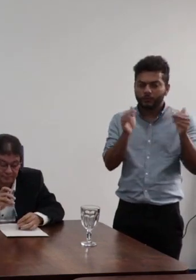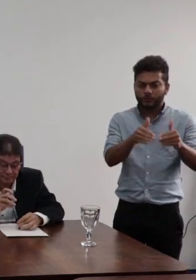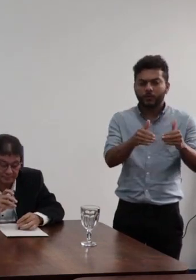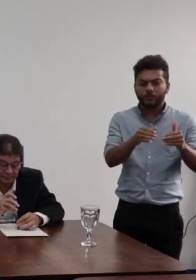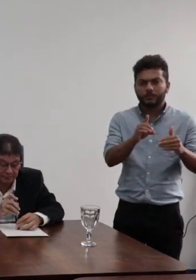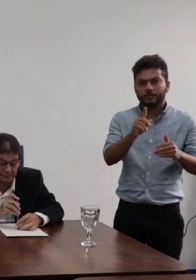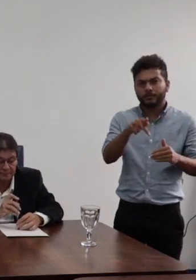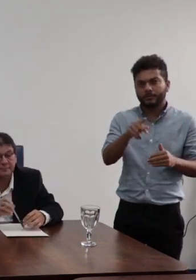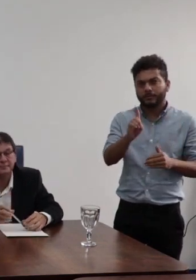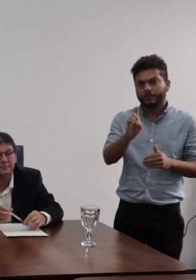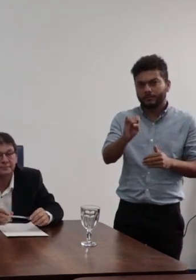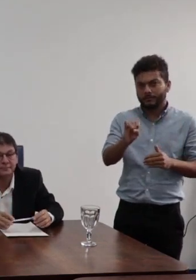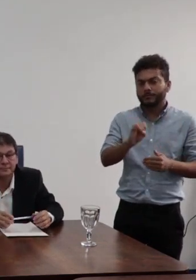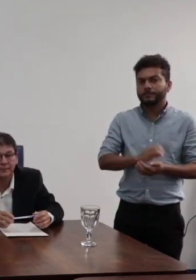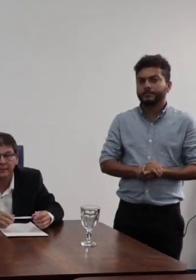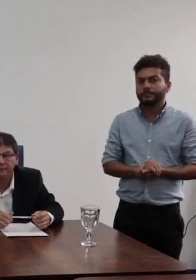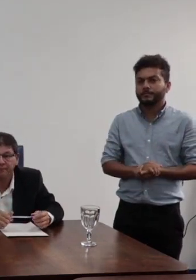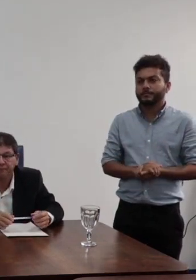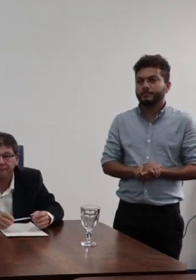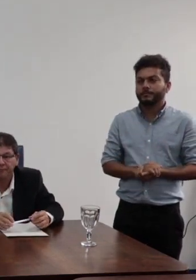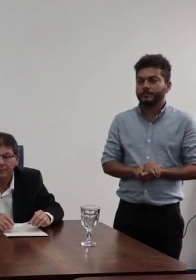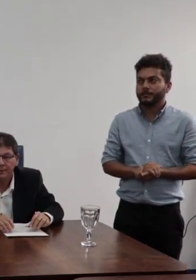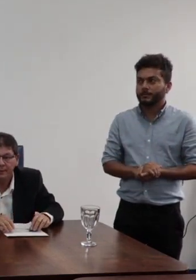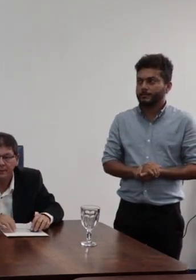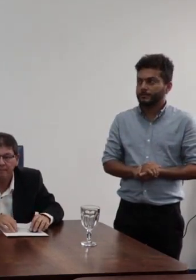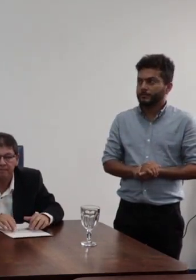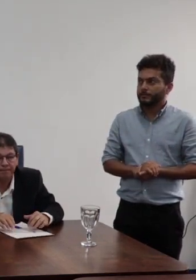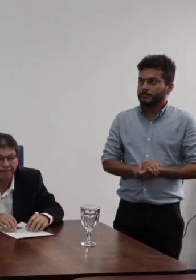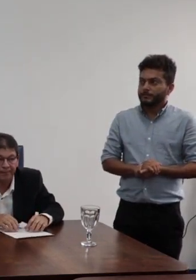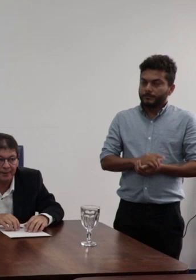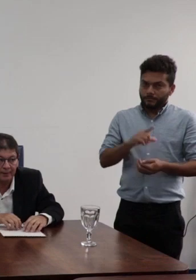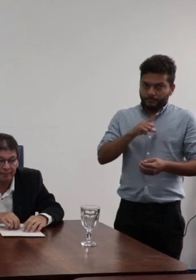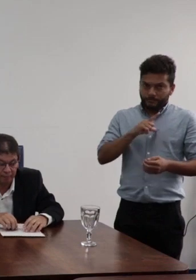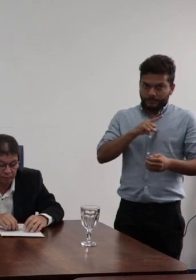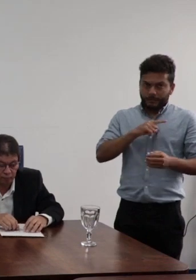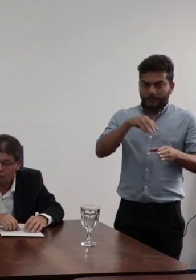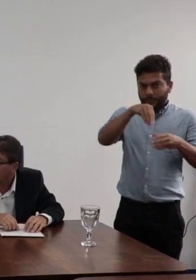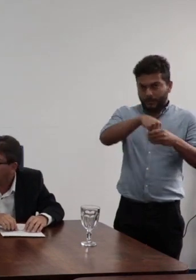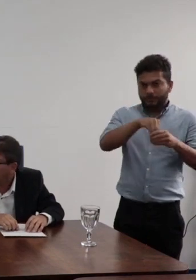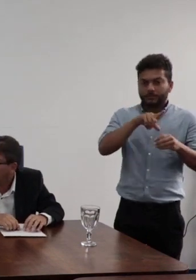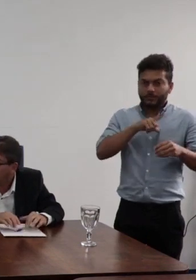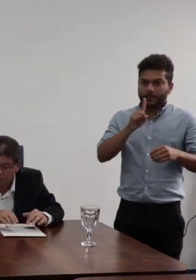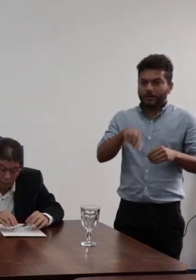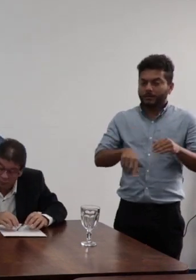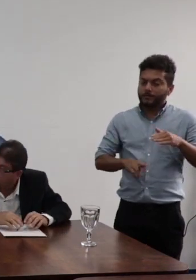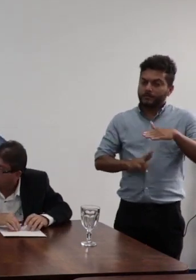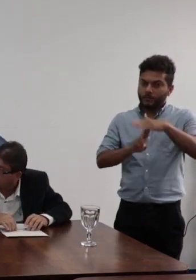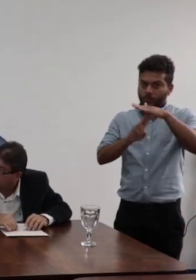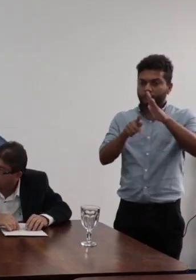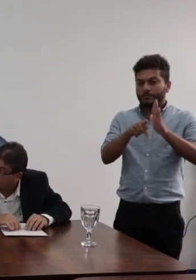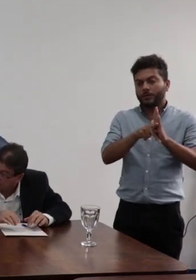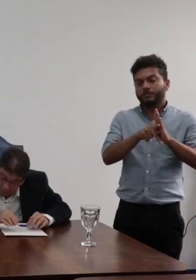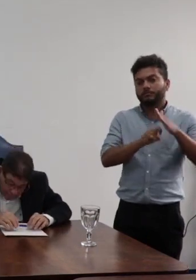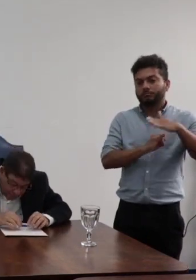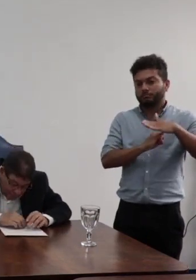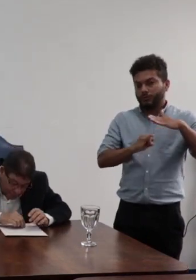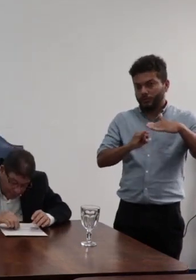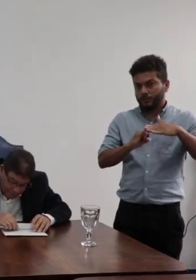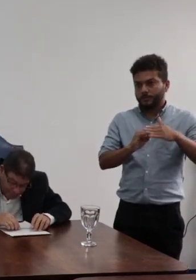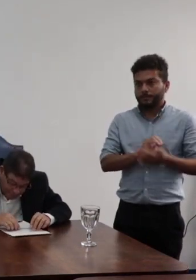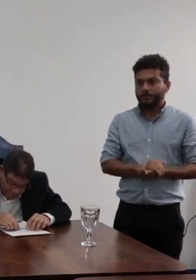desse PDI é composta em sua totalidade pelos pro-retores da instituição, mais